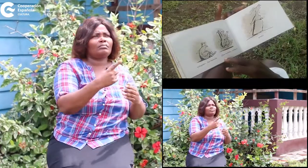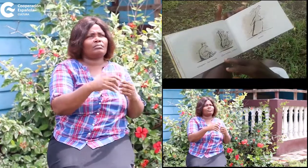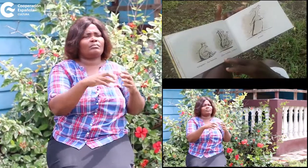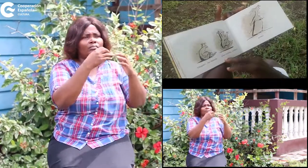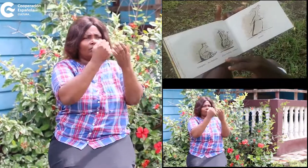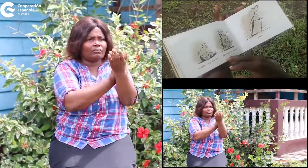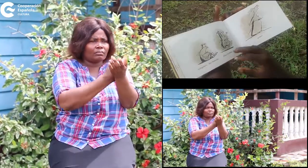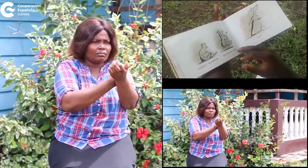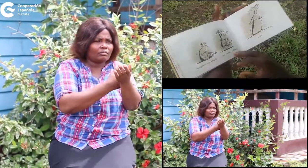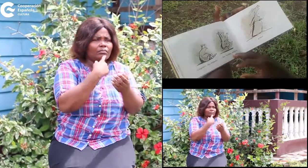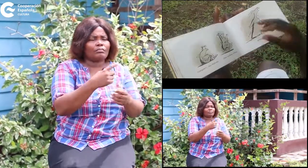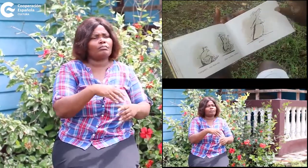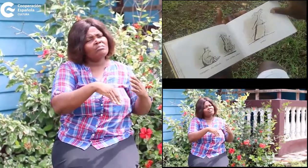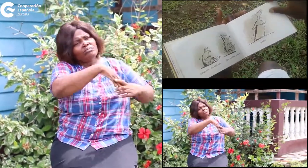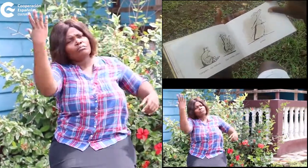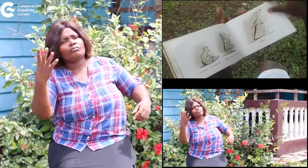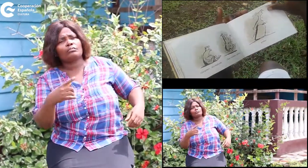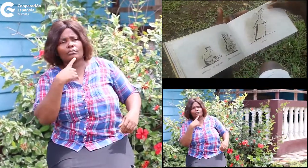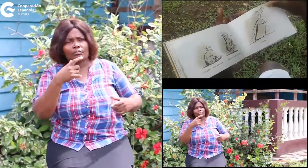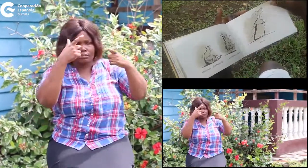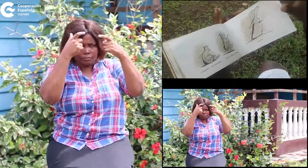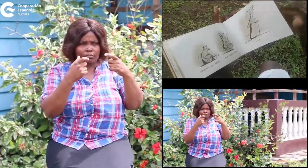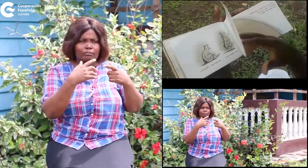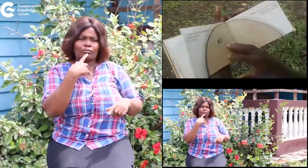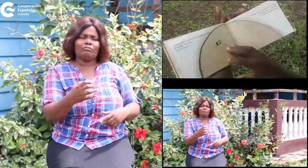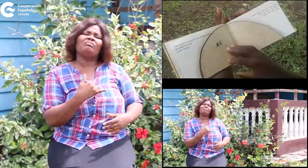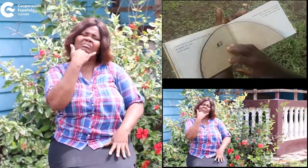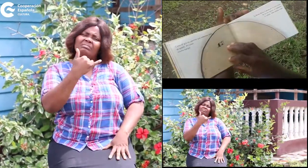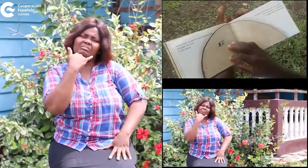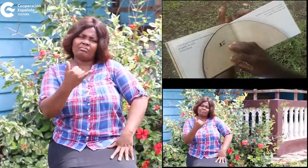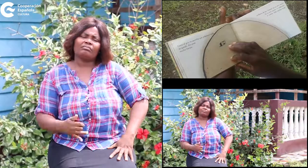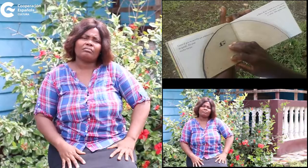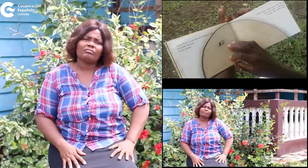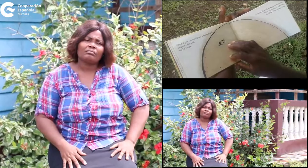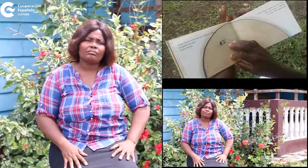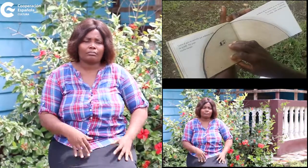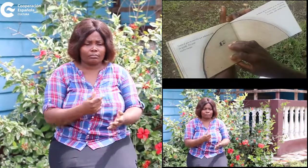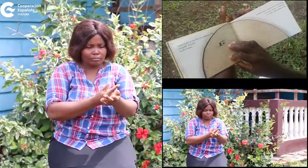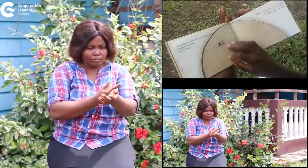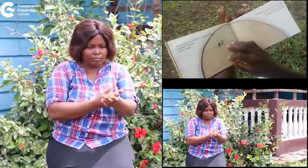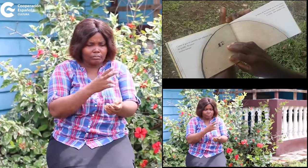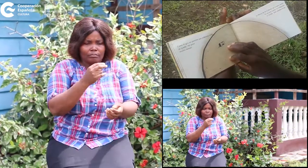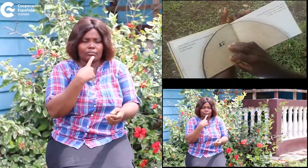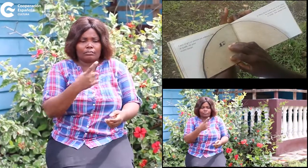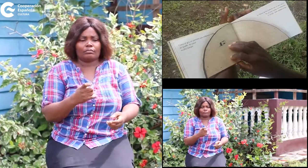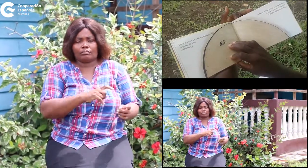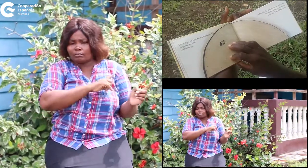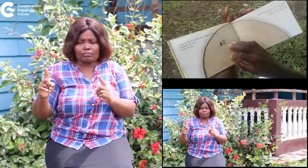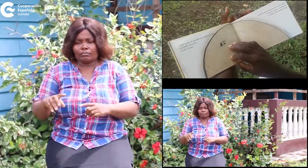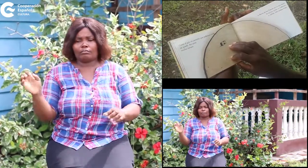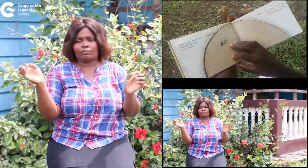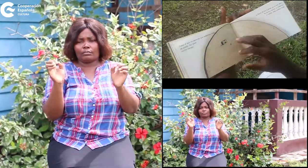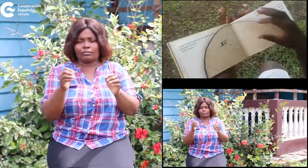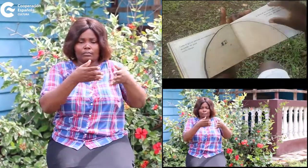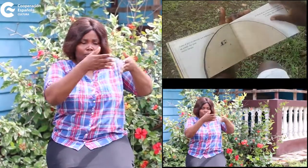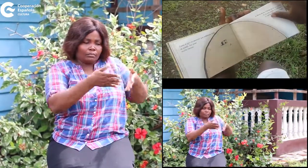Dijo Maluida, que insultaba, maldecía, gritaba. Como el gris no permitió que ordenara nada,